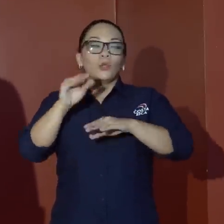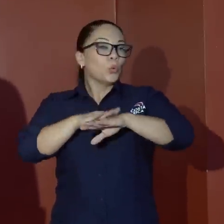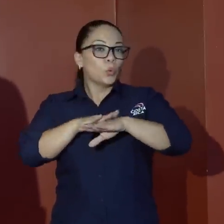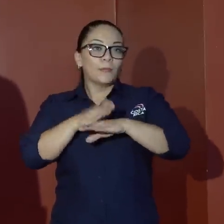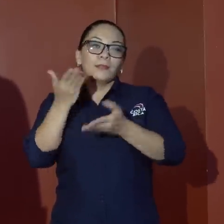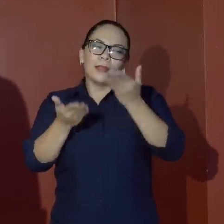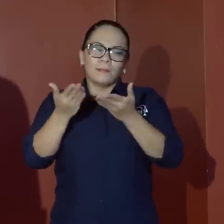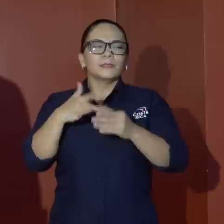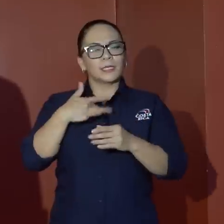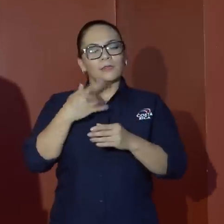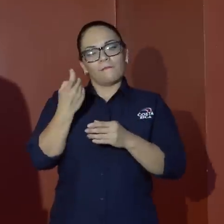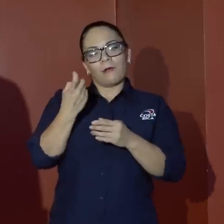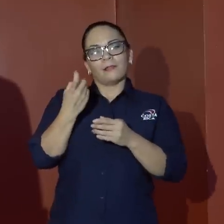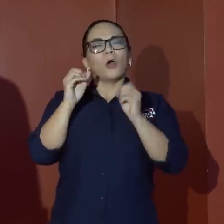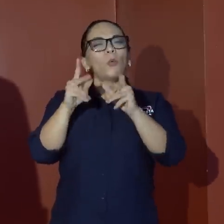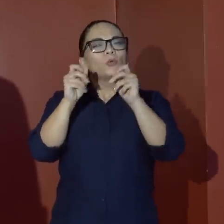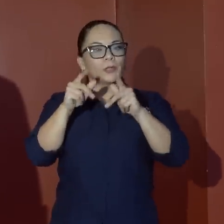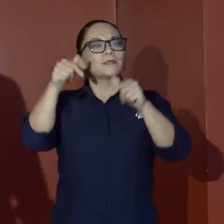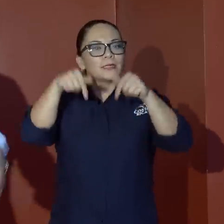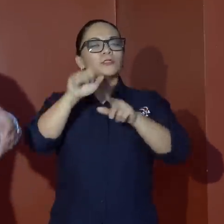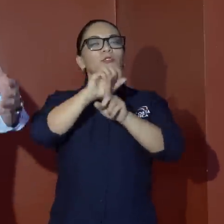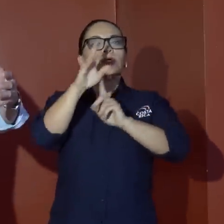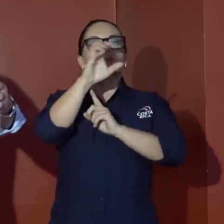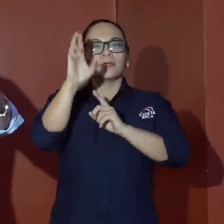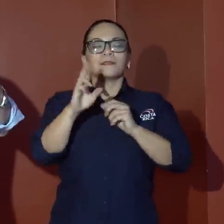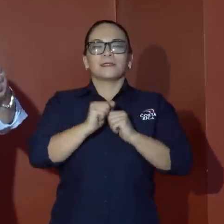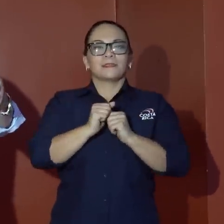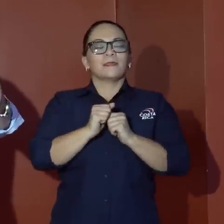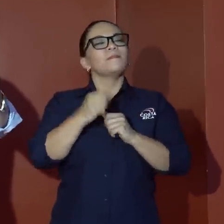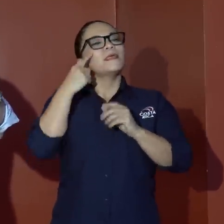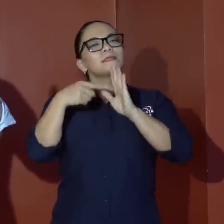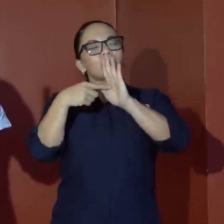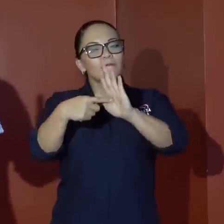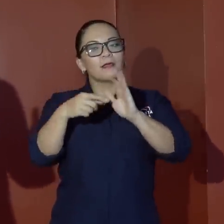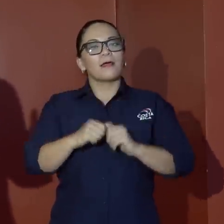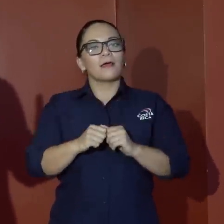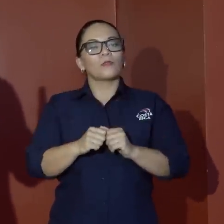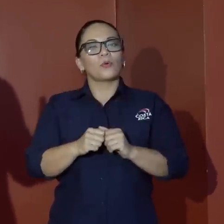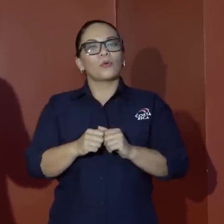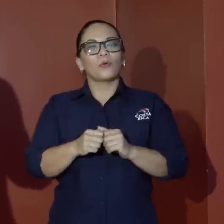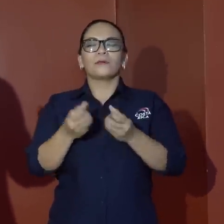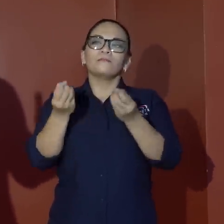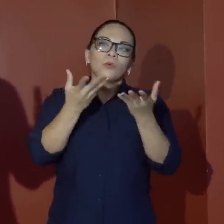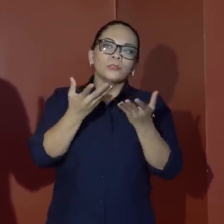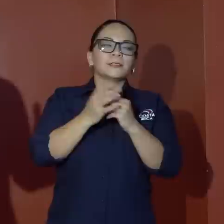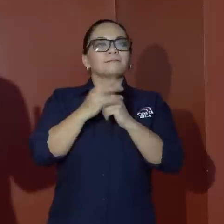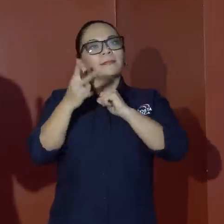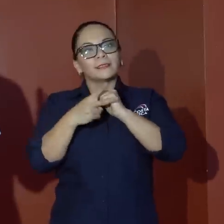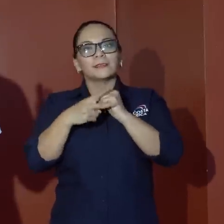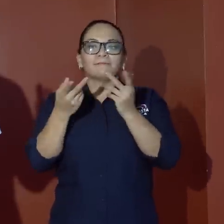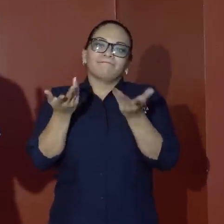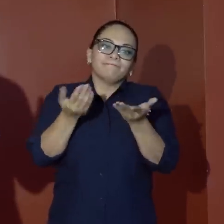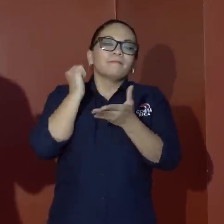tenido en la sociedad costarricense y que se han reflejado en las tasas de homicidios de